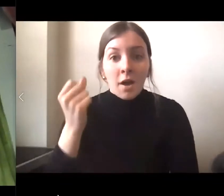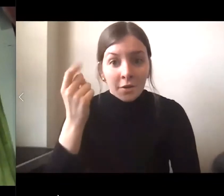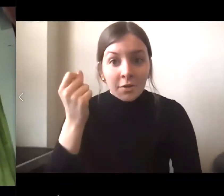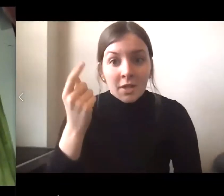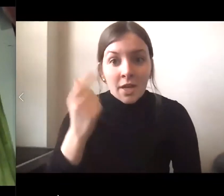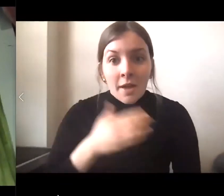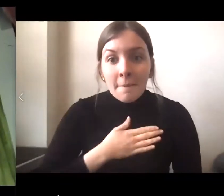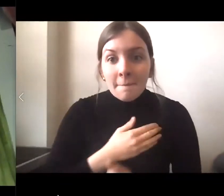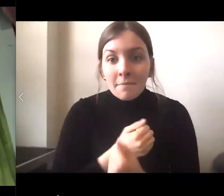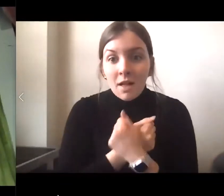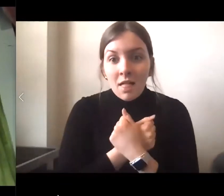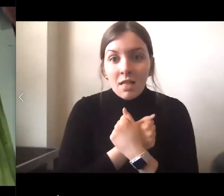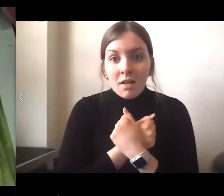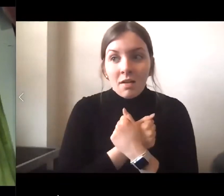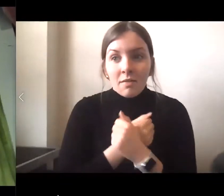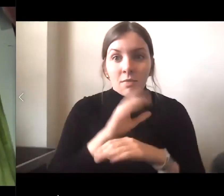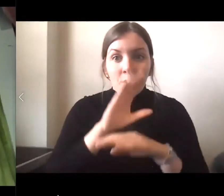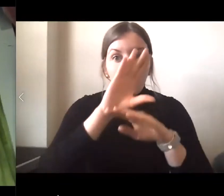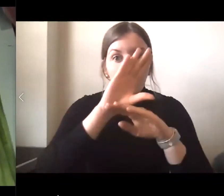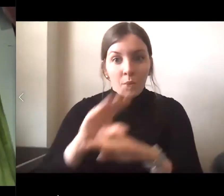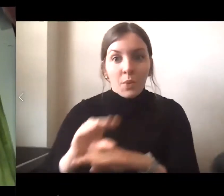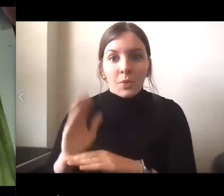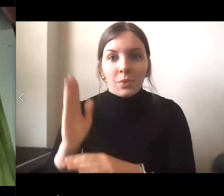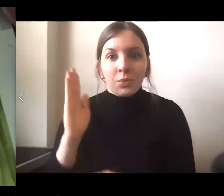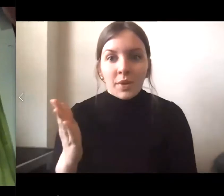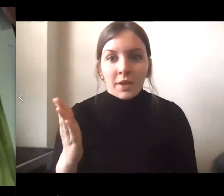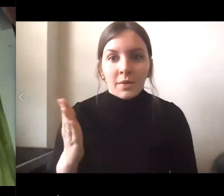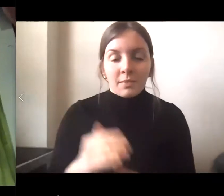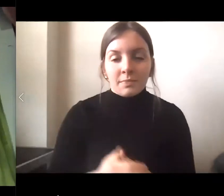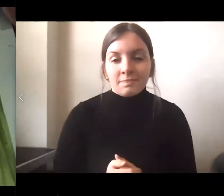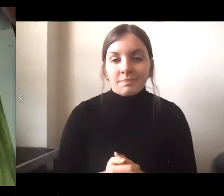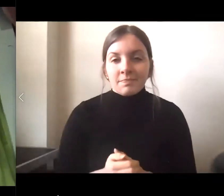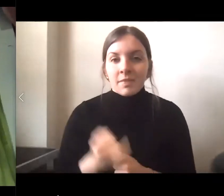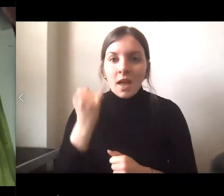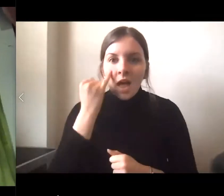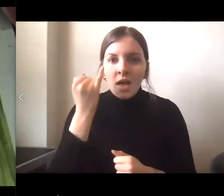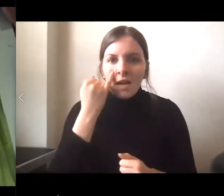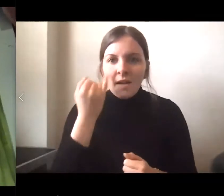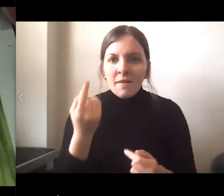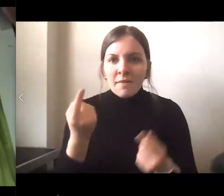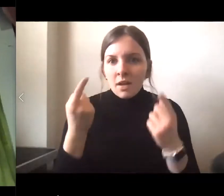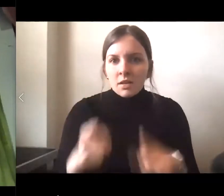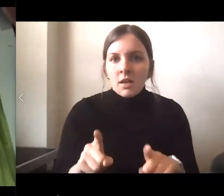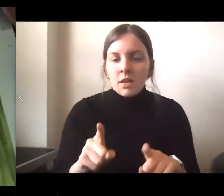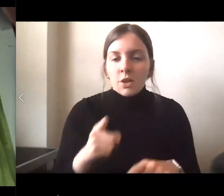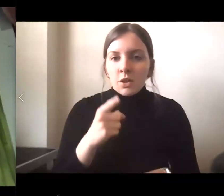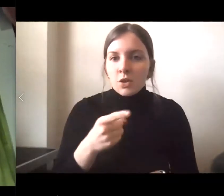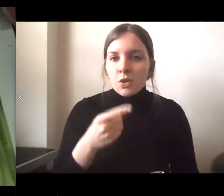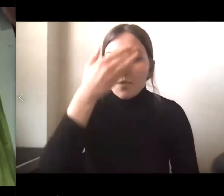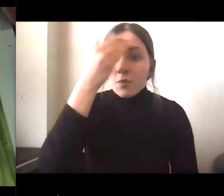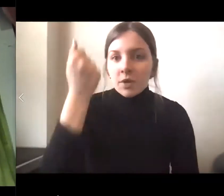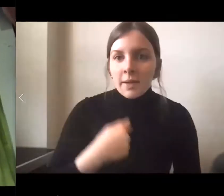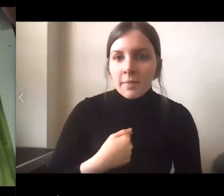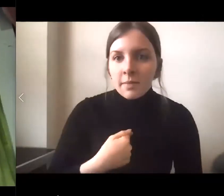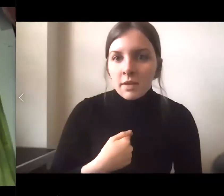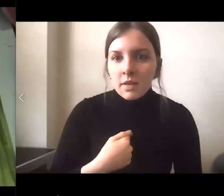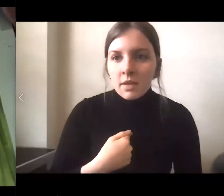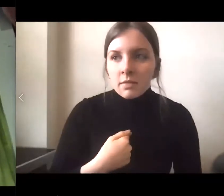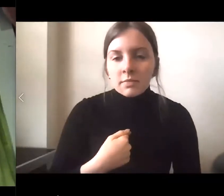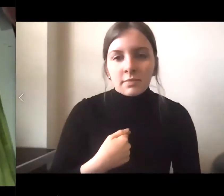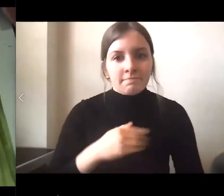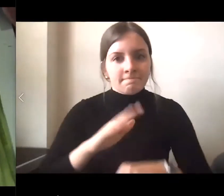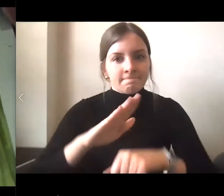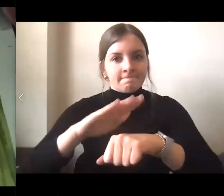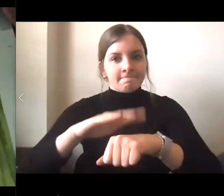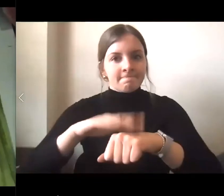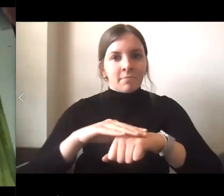olvidado. Si consideras largo y loco el viento de banderas que pasa por mi vida y te